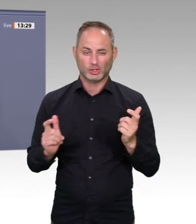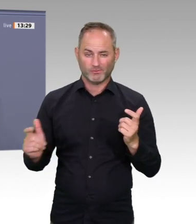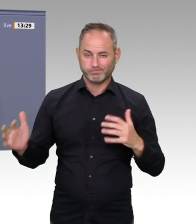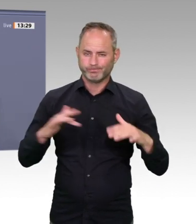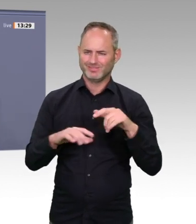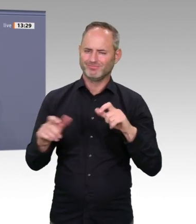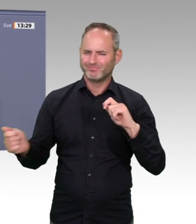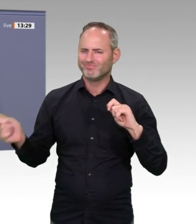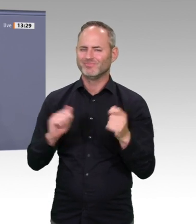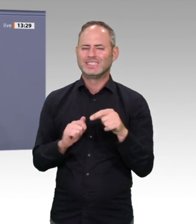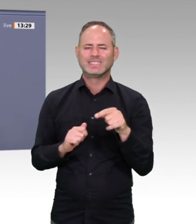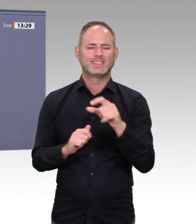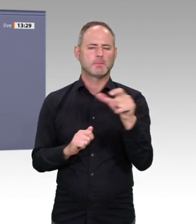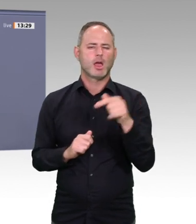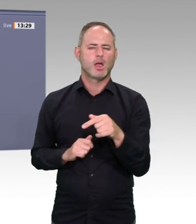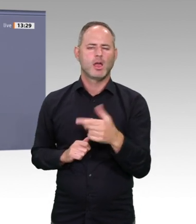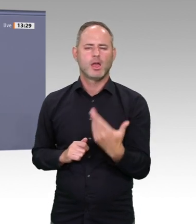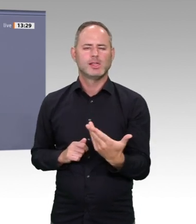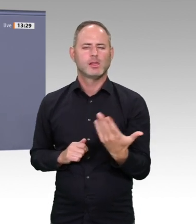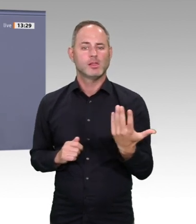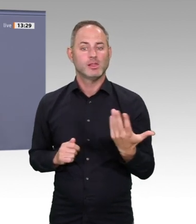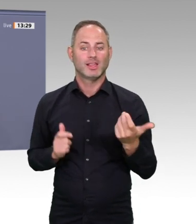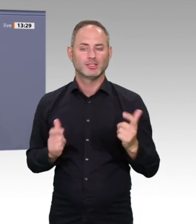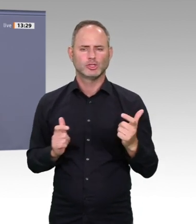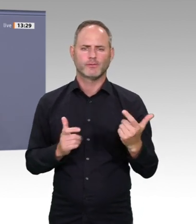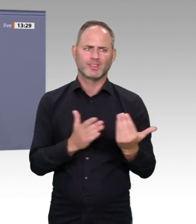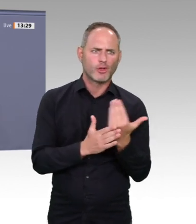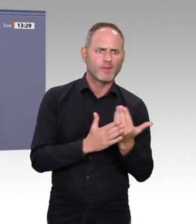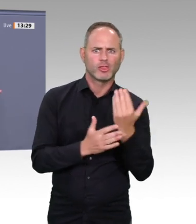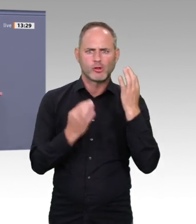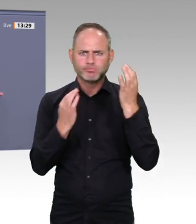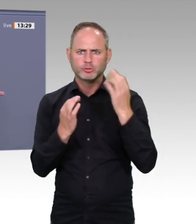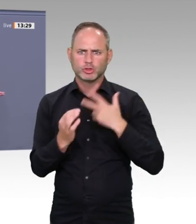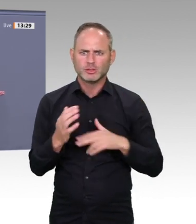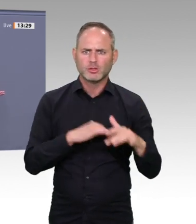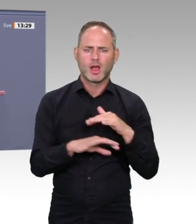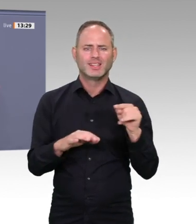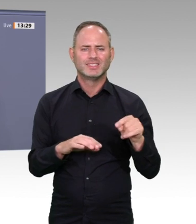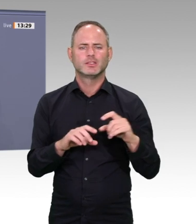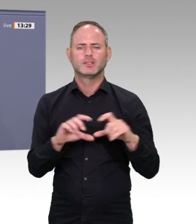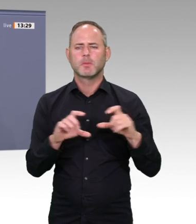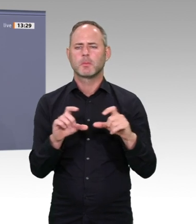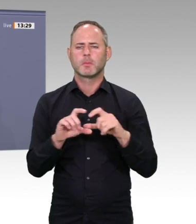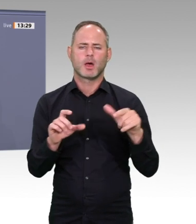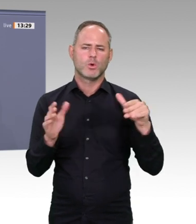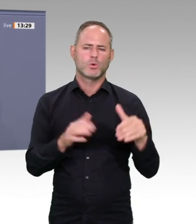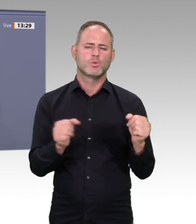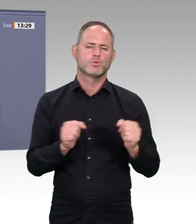ermöglicht, Ressourcen gezielter und damit sparsamer einzusetzen, beispielsweise in der Landwirtschaft oder eben auch